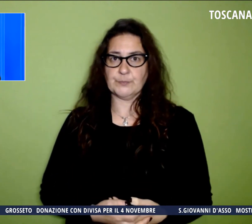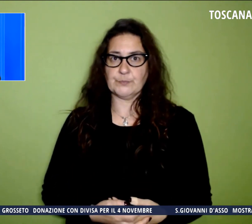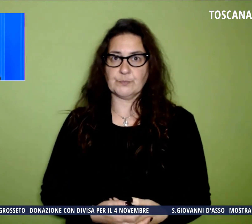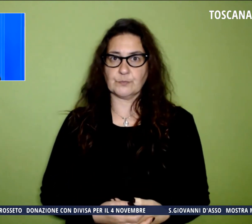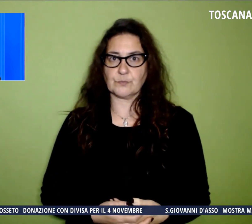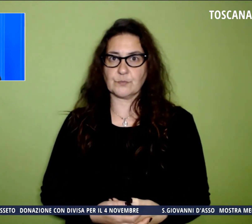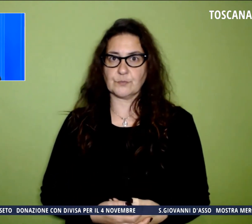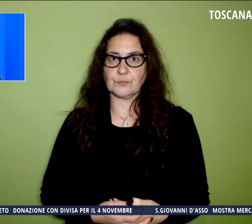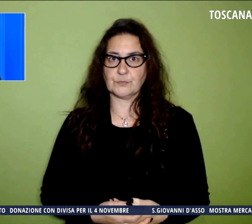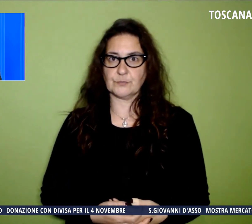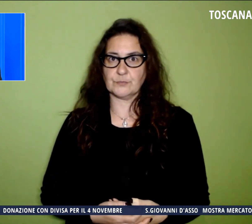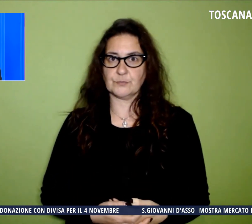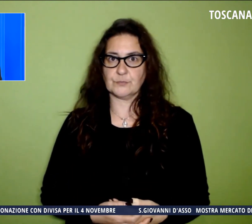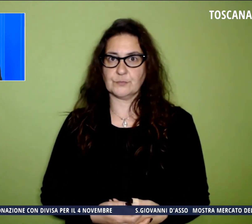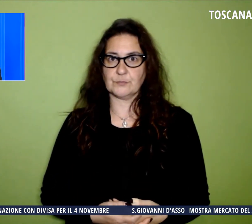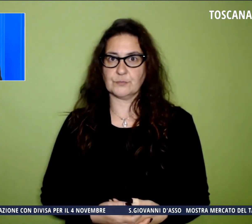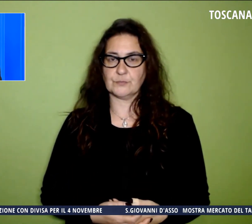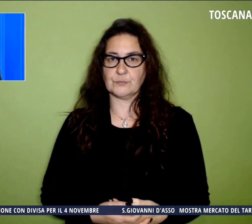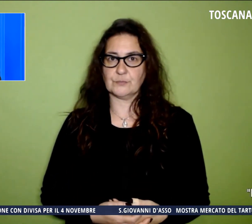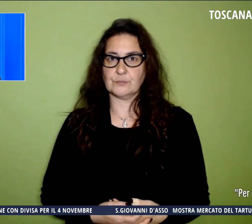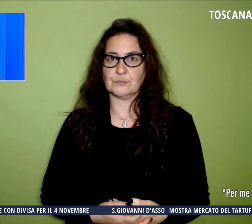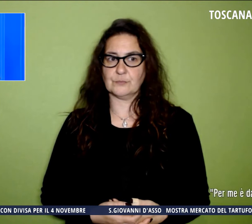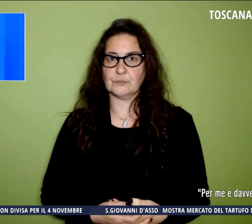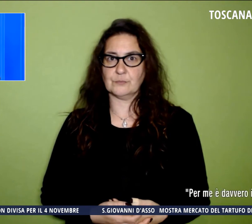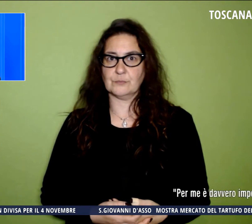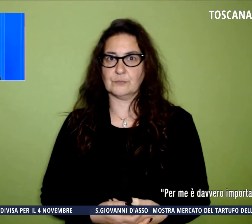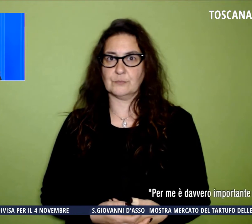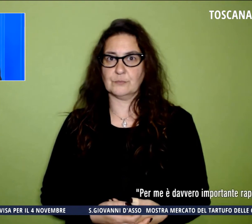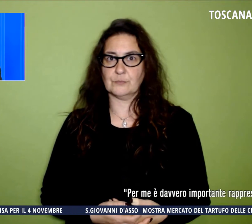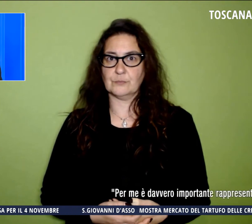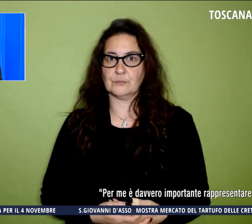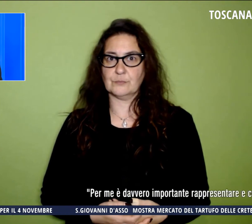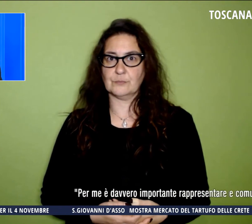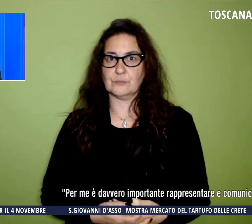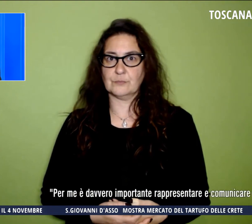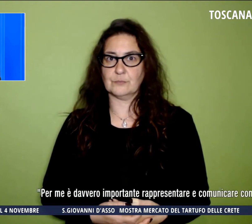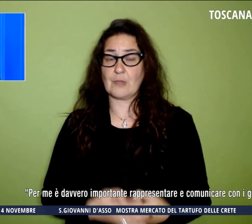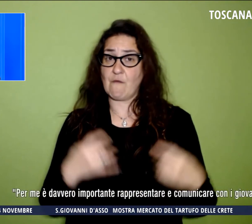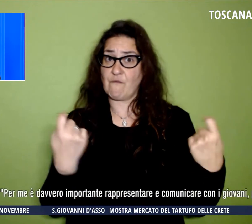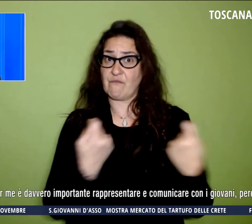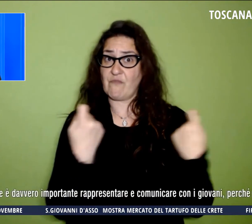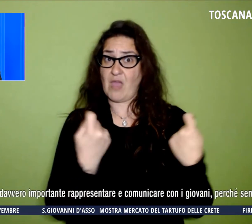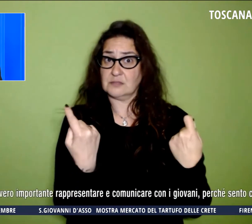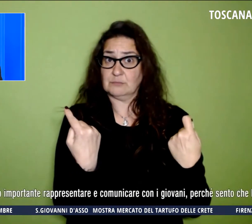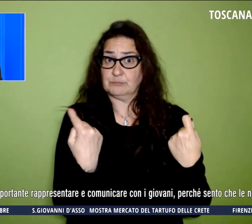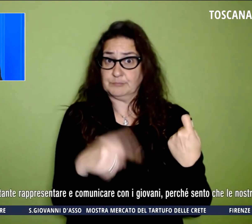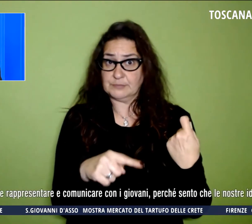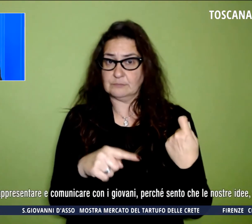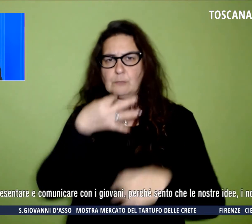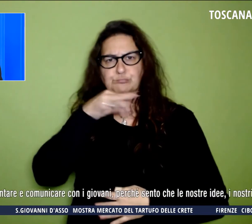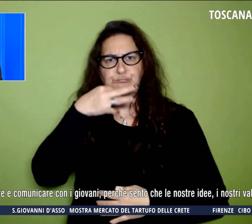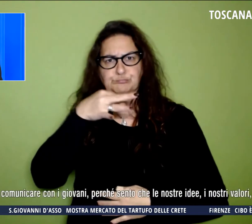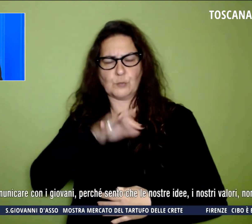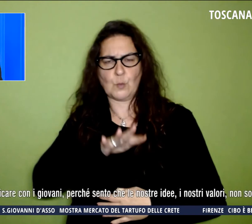E poi c un altro intervento importante al Next Generation Fest, quello di